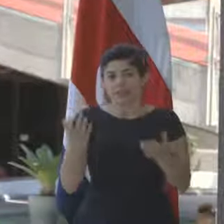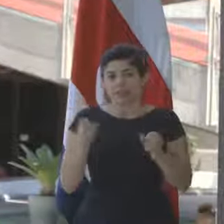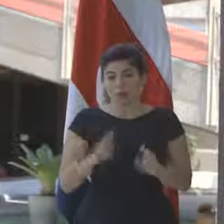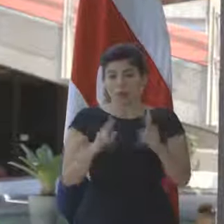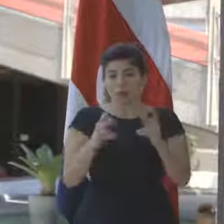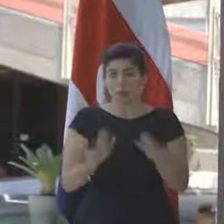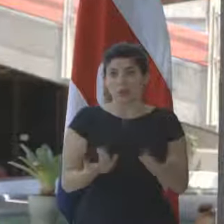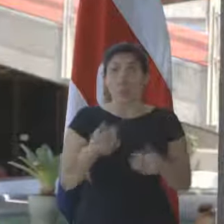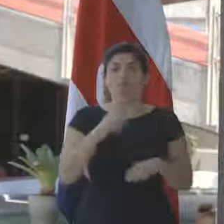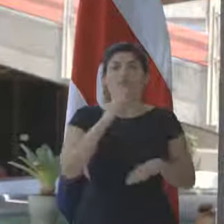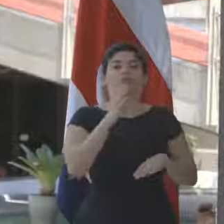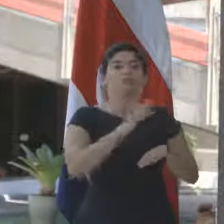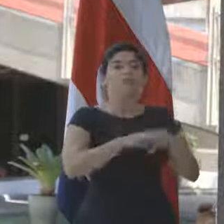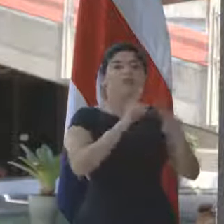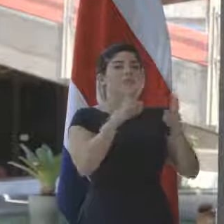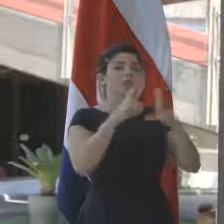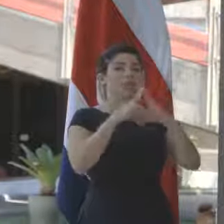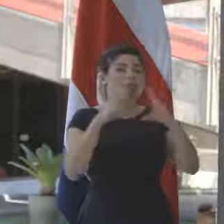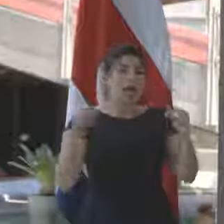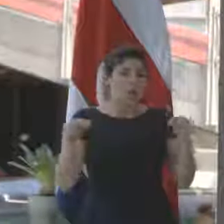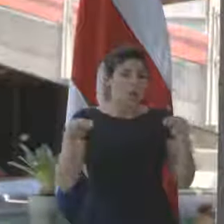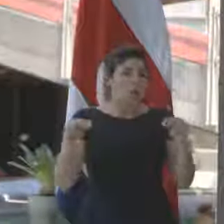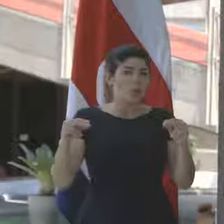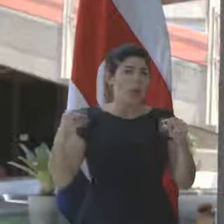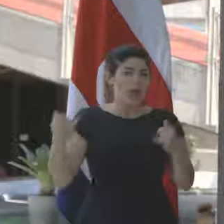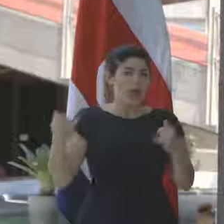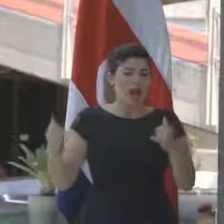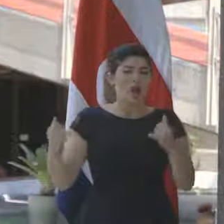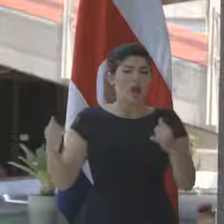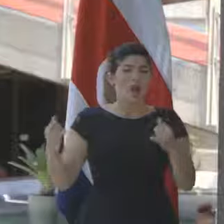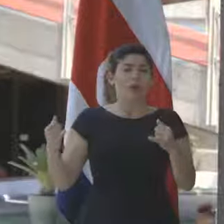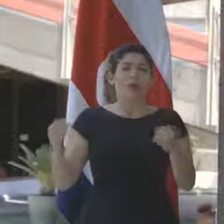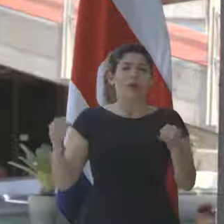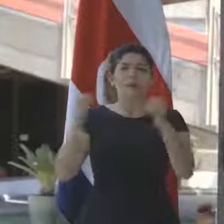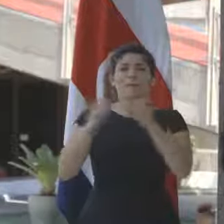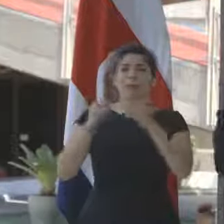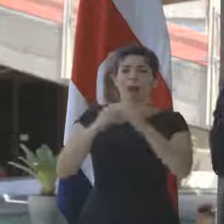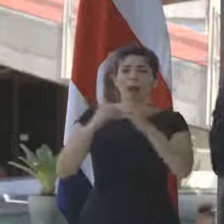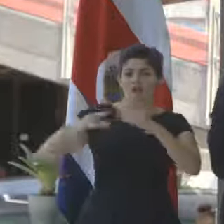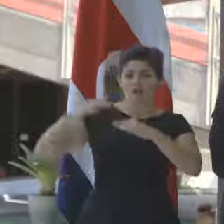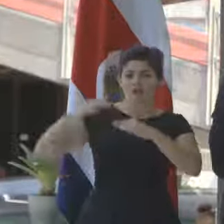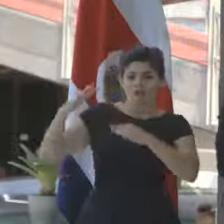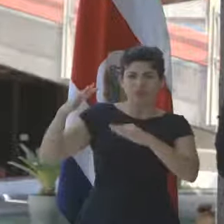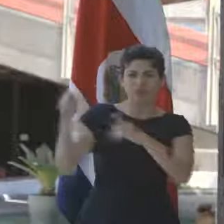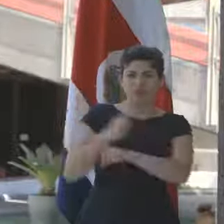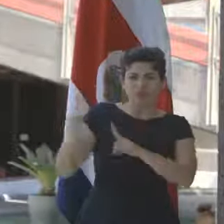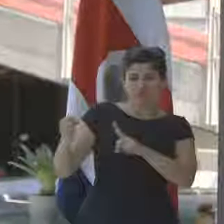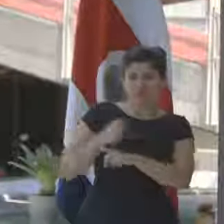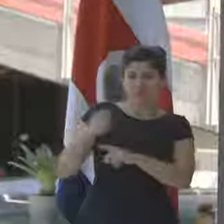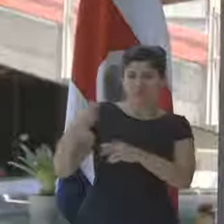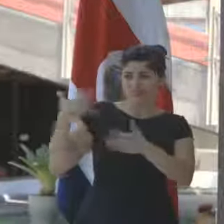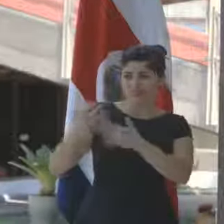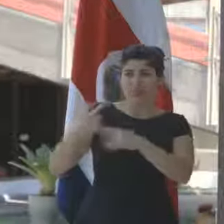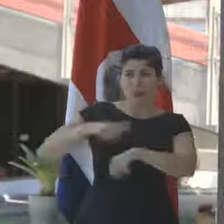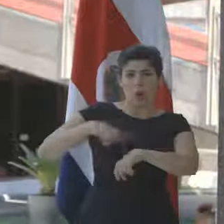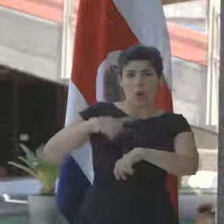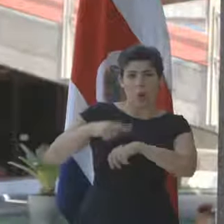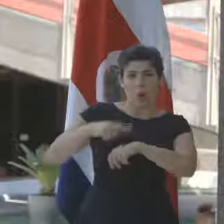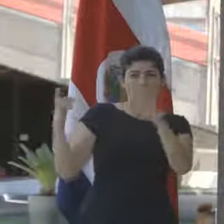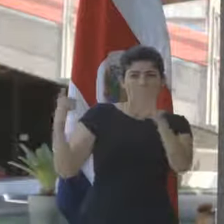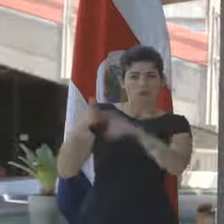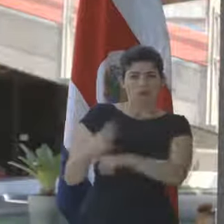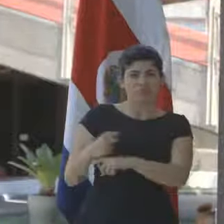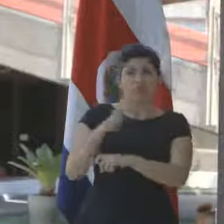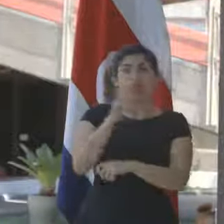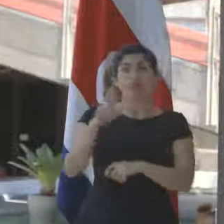oportunidad del tema de Nicaragua, ha ido subiendo de nivel de violencia lamentablemente en las últimas horas y Costa